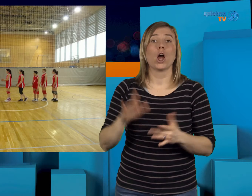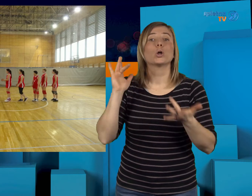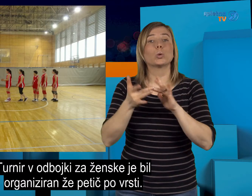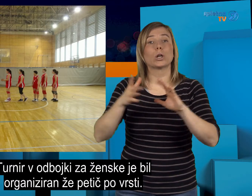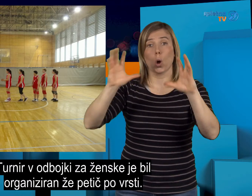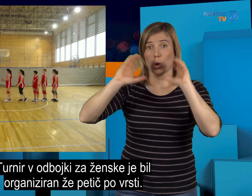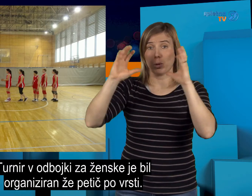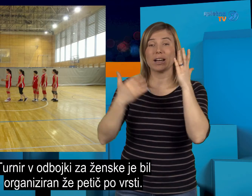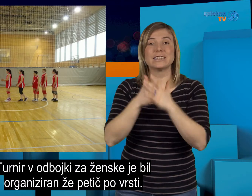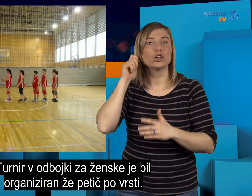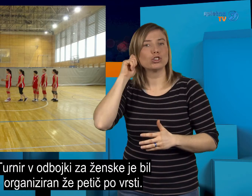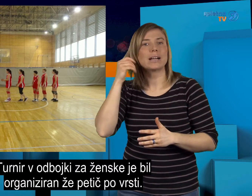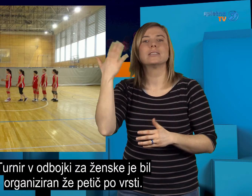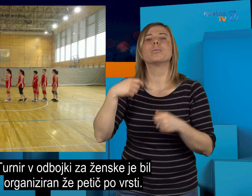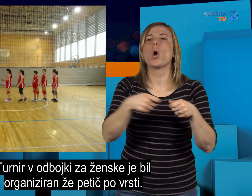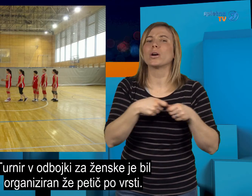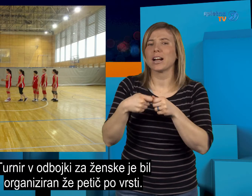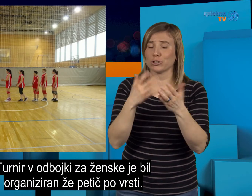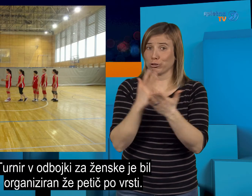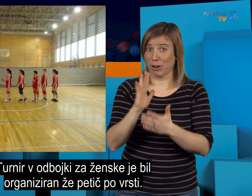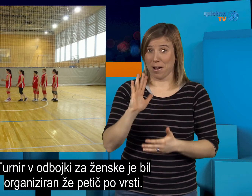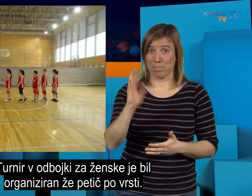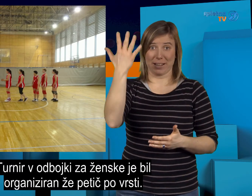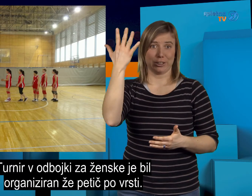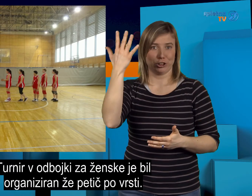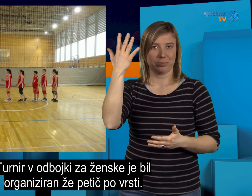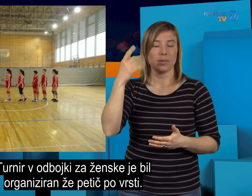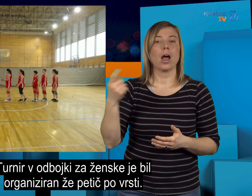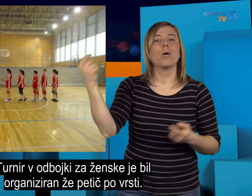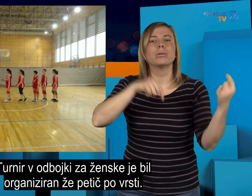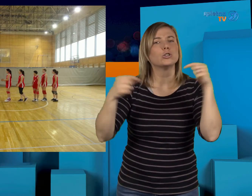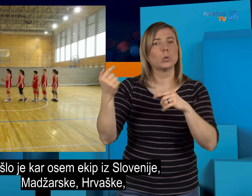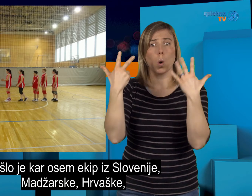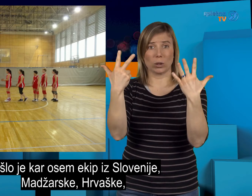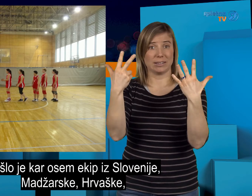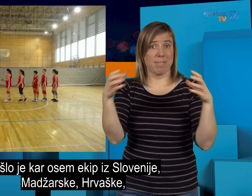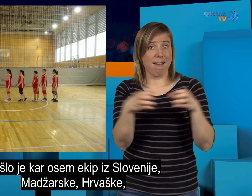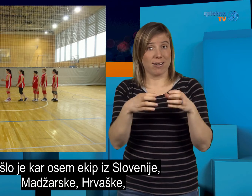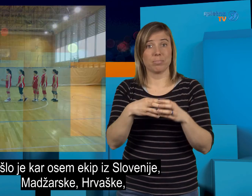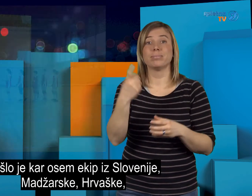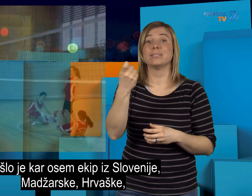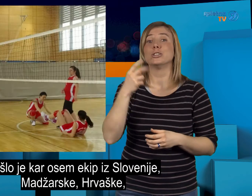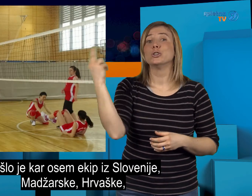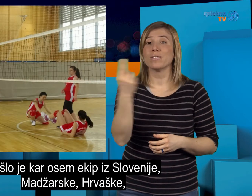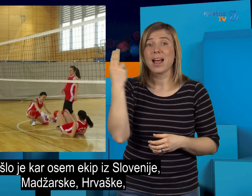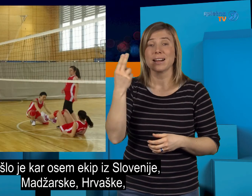Turnir v odbojki za ženske je bil organiziran že petič po vrsti. Prišlo je kar 8 ekip iz Slovenije, Mađarske,